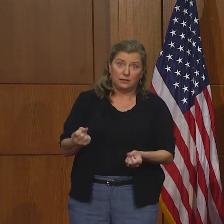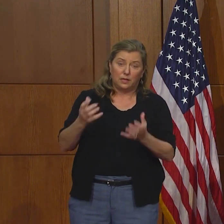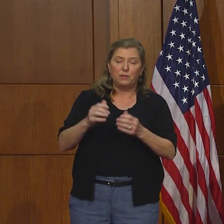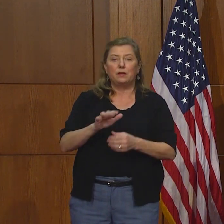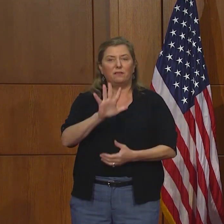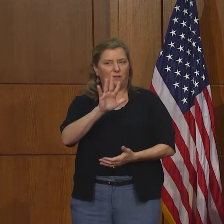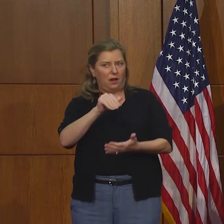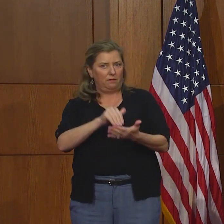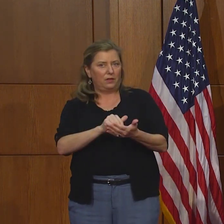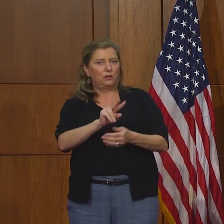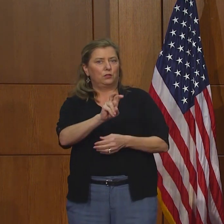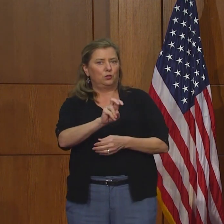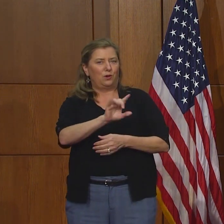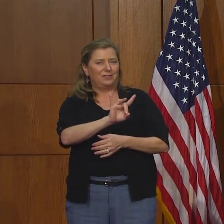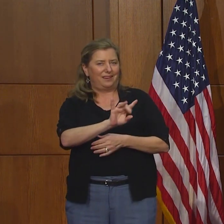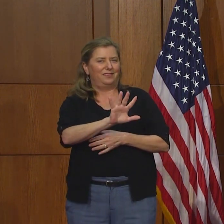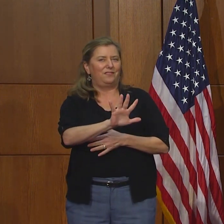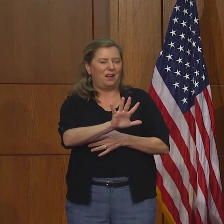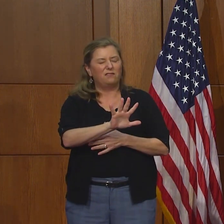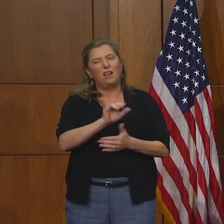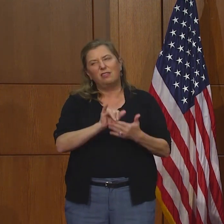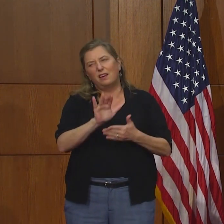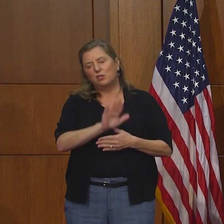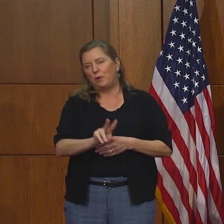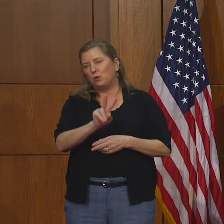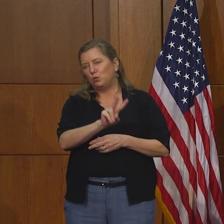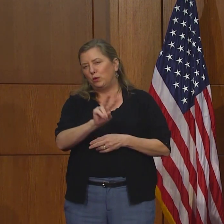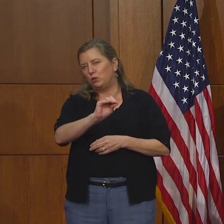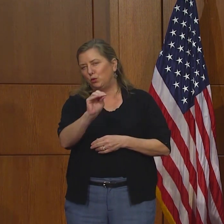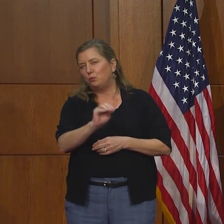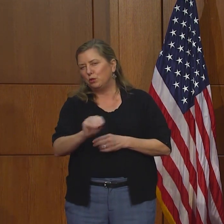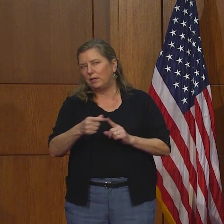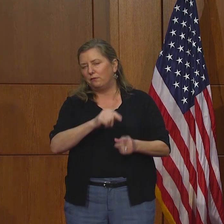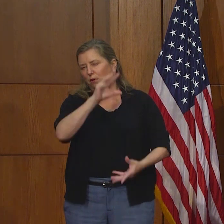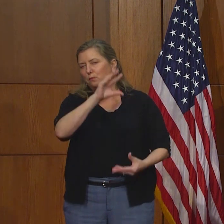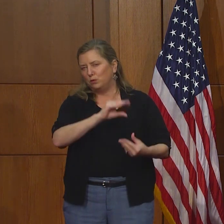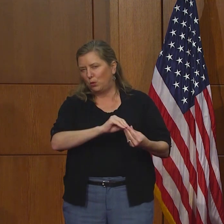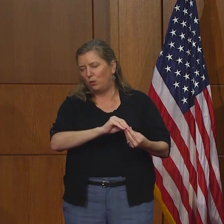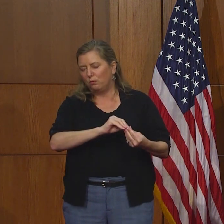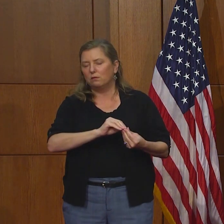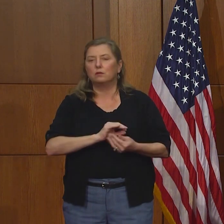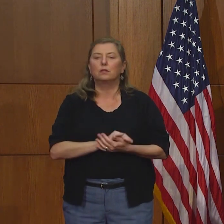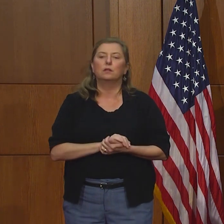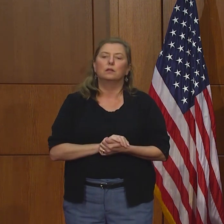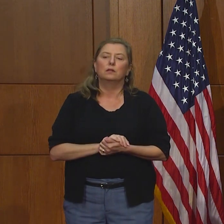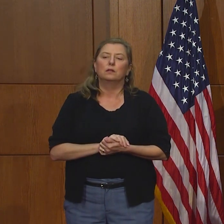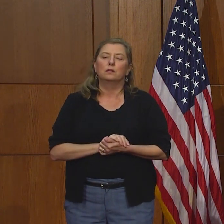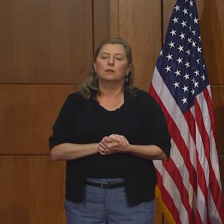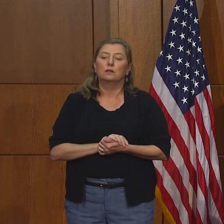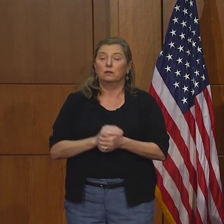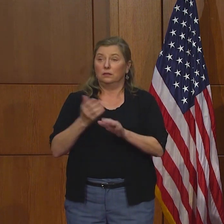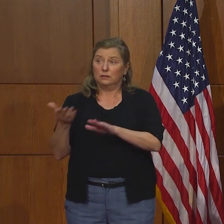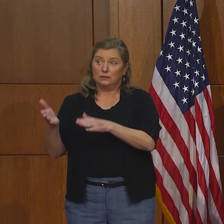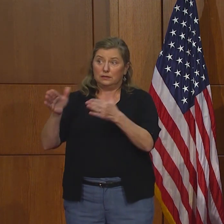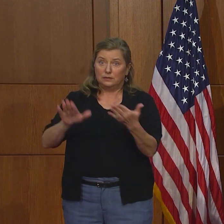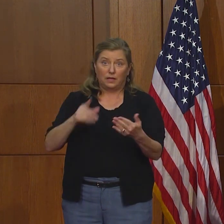5.285 personas, 22%. Las muertes